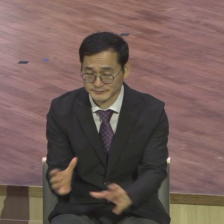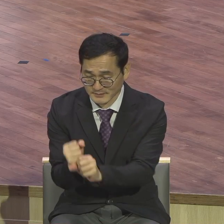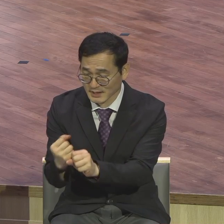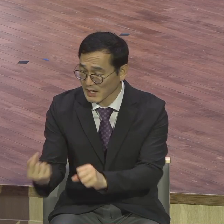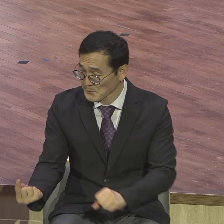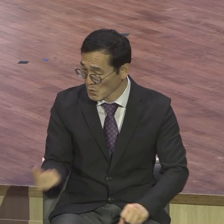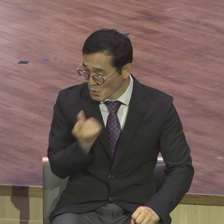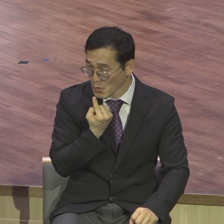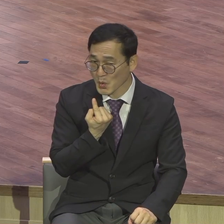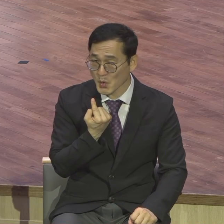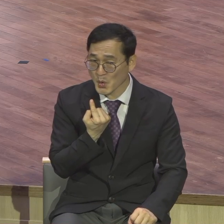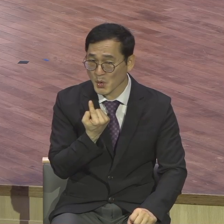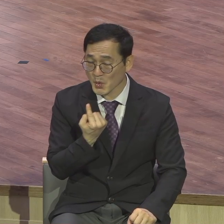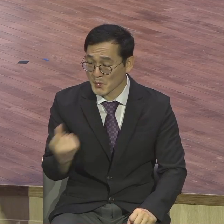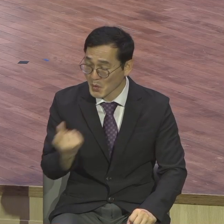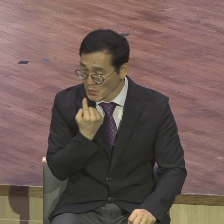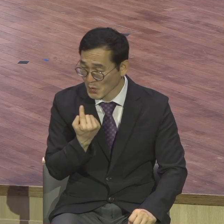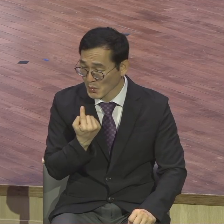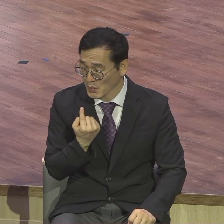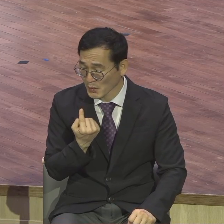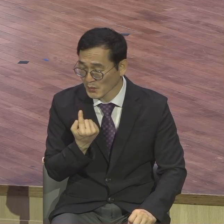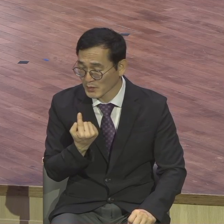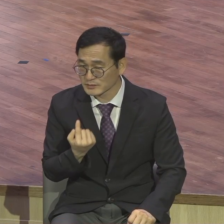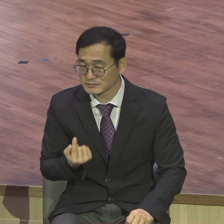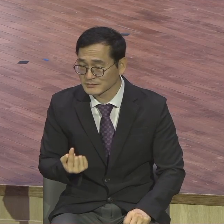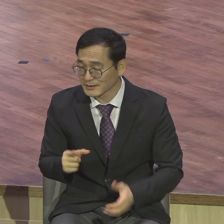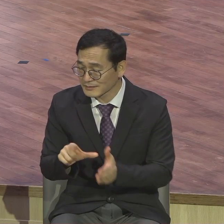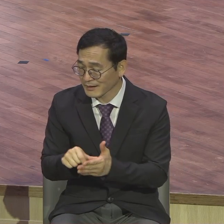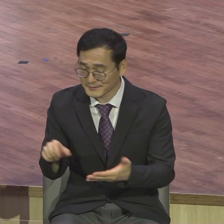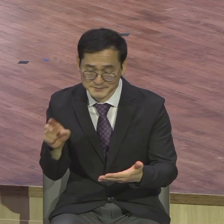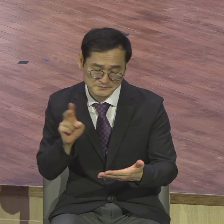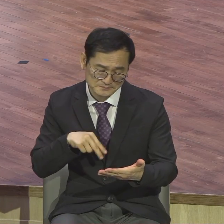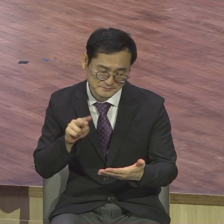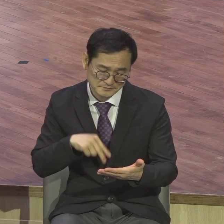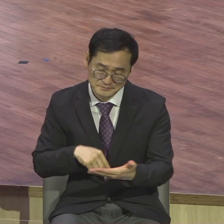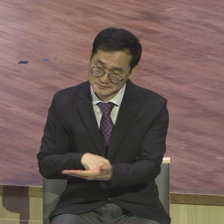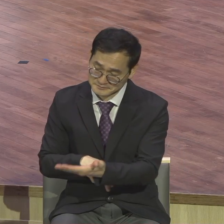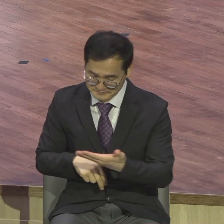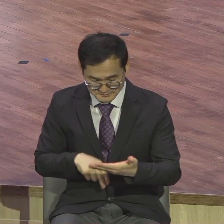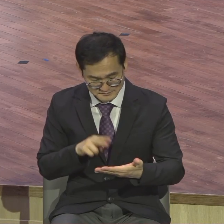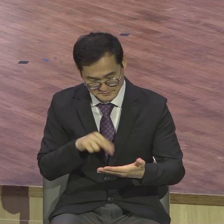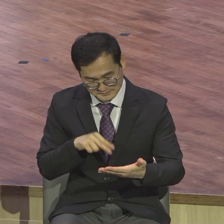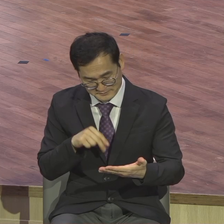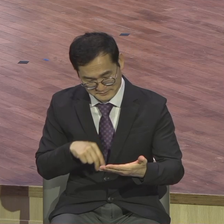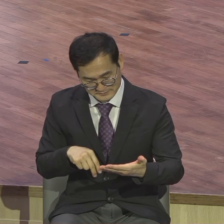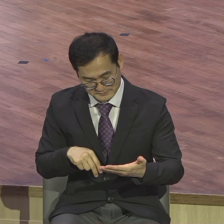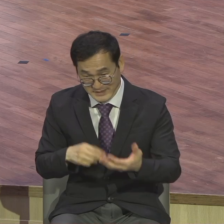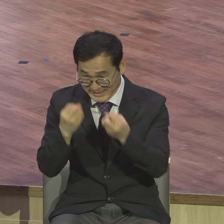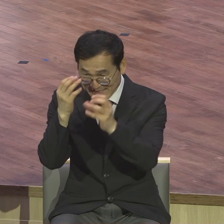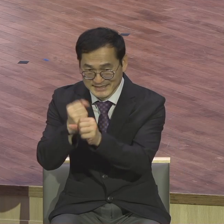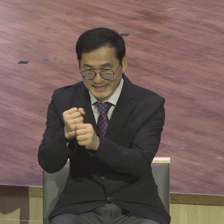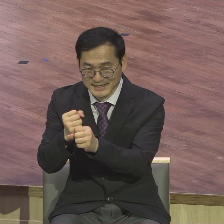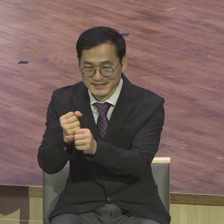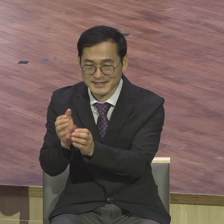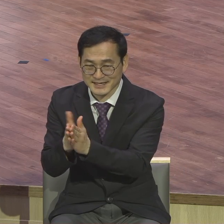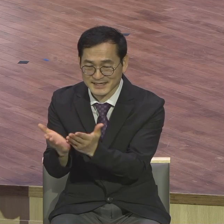보고서를 이렇게 매주 올라와요 제가 이렇게 읽어보면서 상식의 3장 현장 속에서 그냥